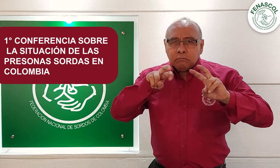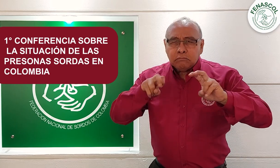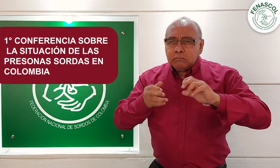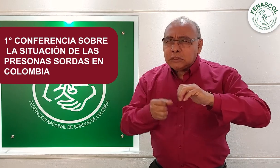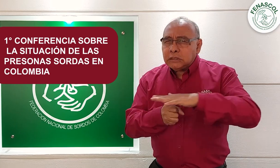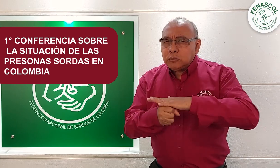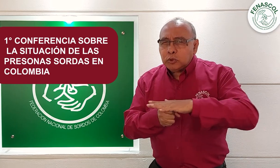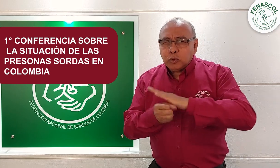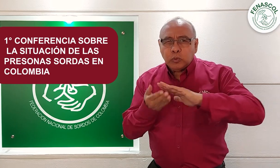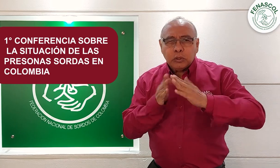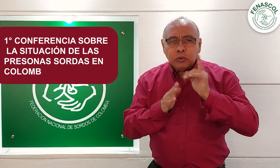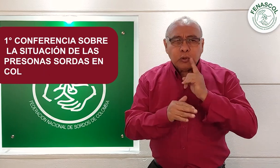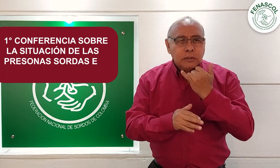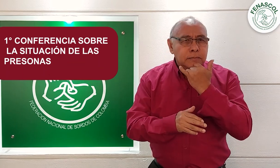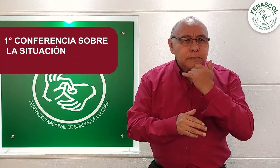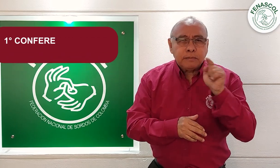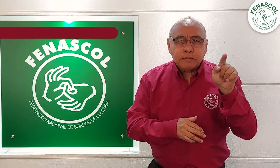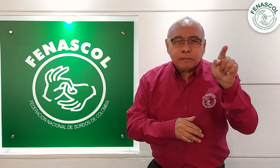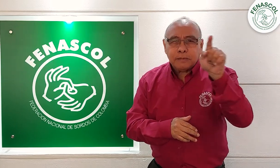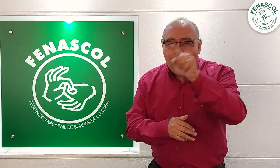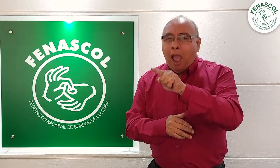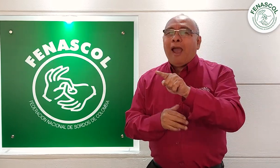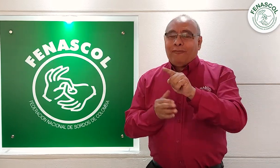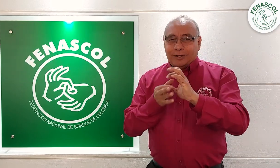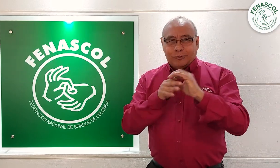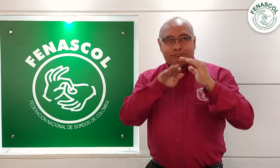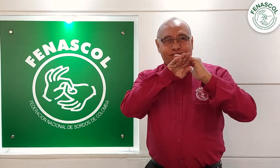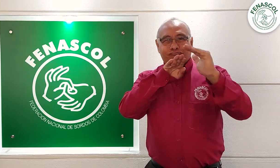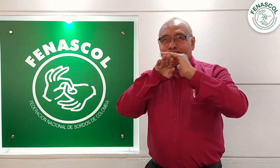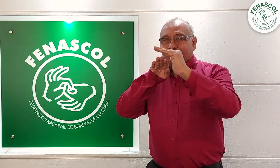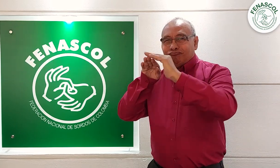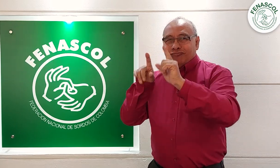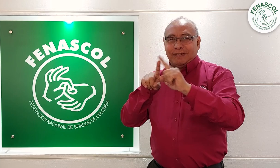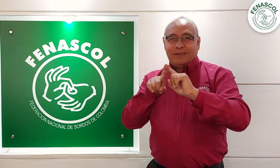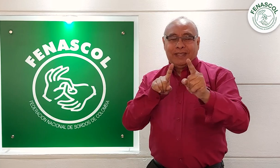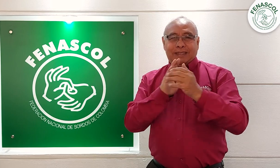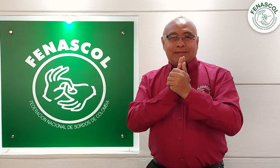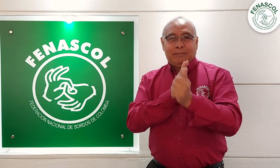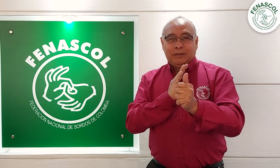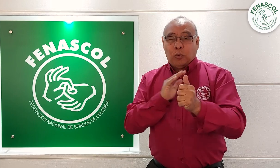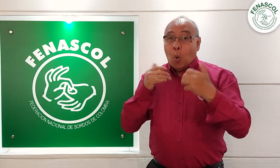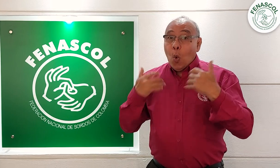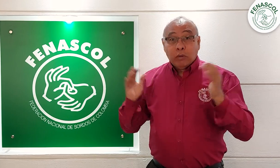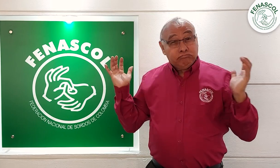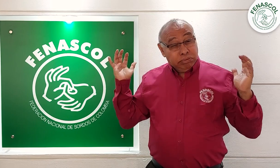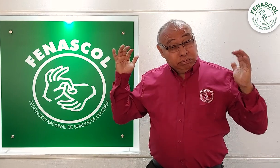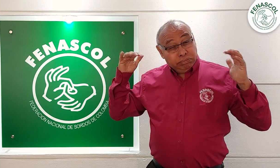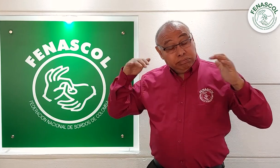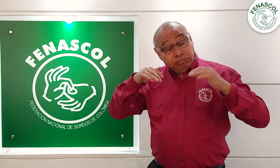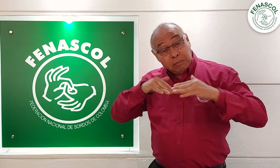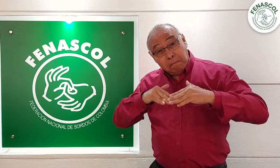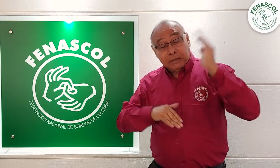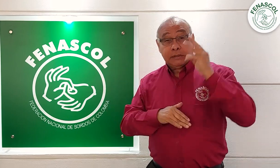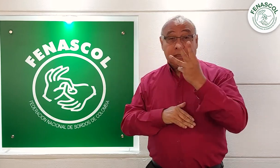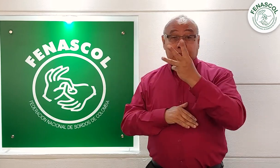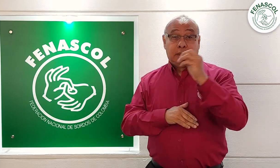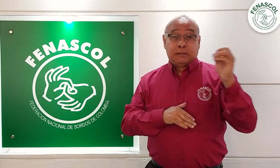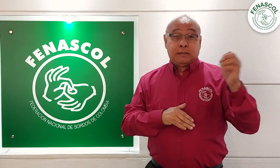Colombia. Para ella, se invitaron diferentes expertos. La asistencia fue de más de 300 personas, en su mayoría